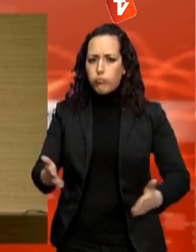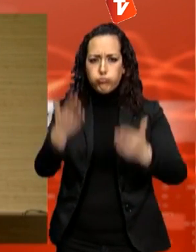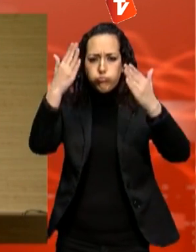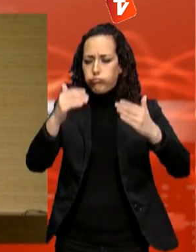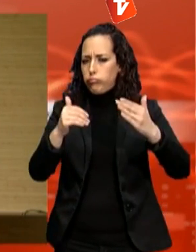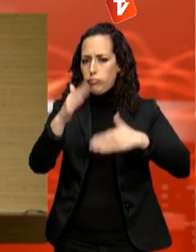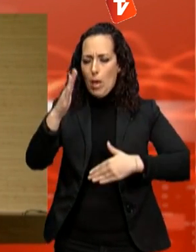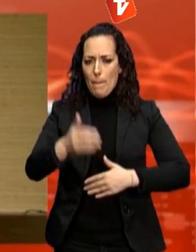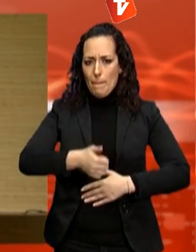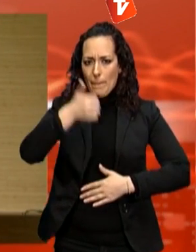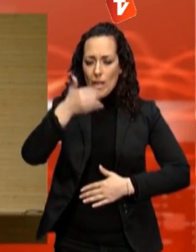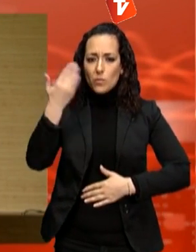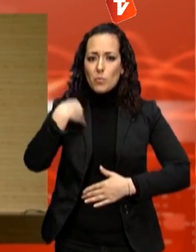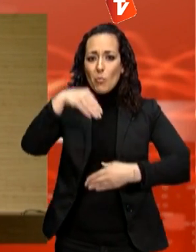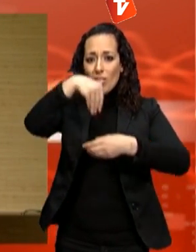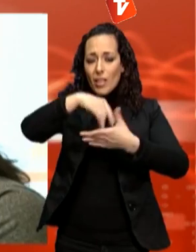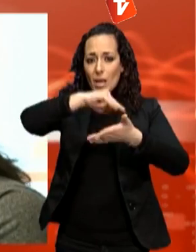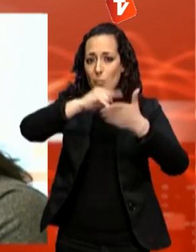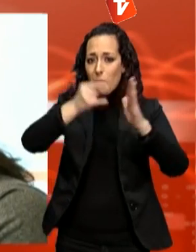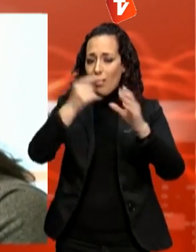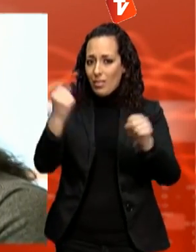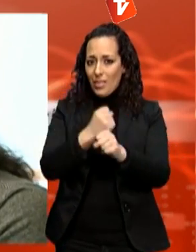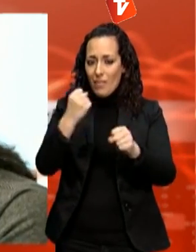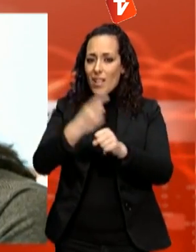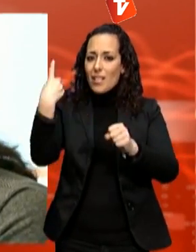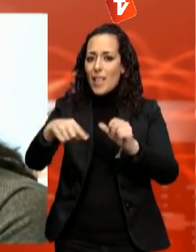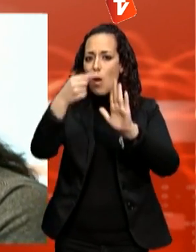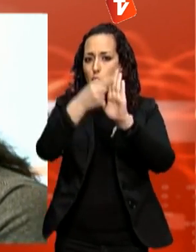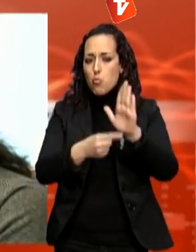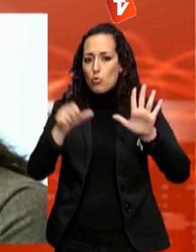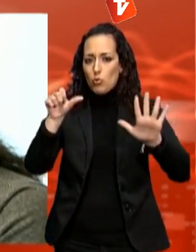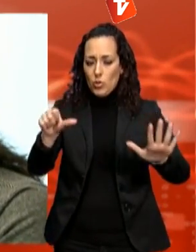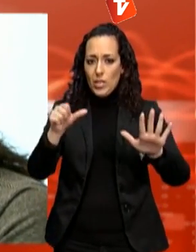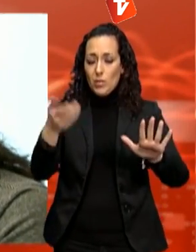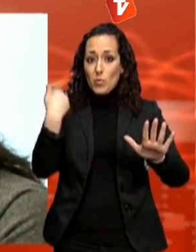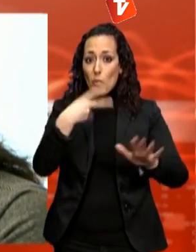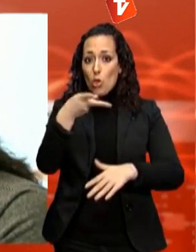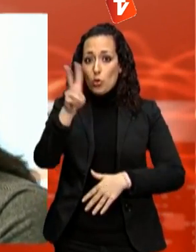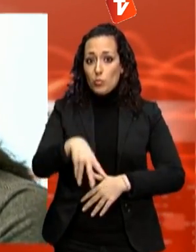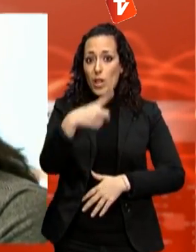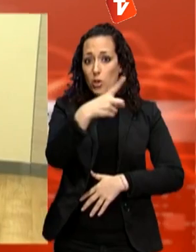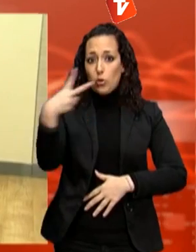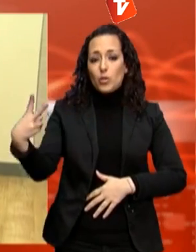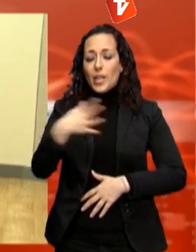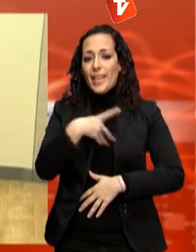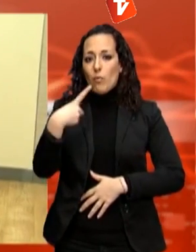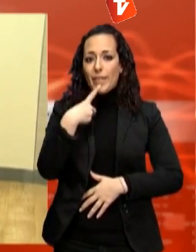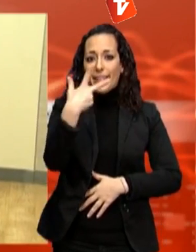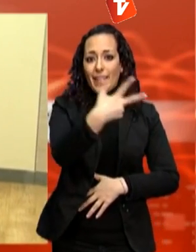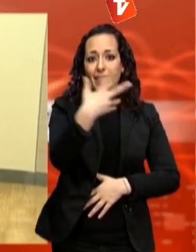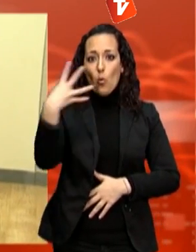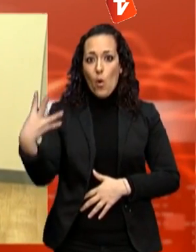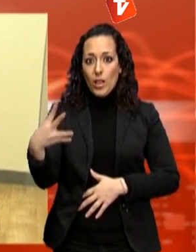47 mesures en 6 àmbits d'actuació diferents. El 2012 ja se n'han finalitzat 34, el que suposa que l'estat d'execució arriba al